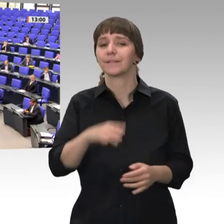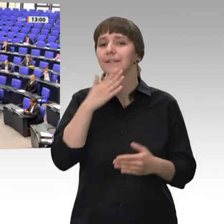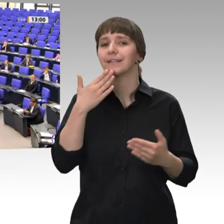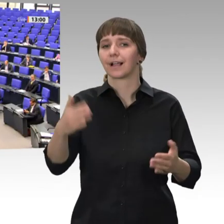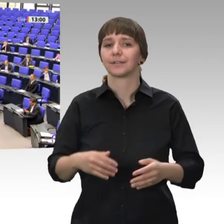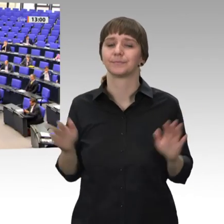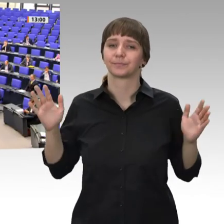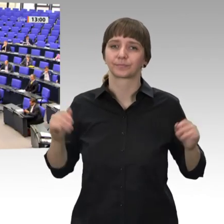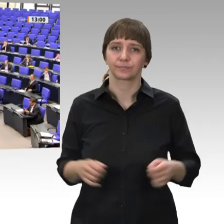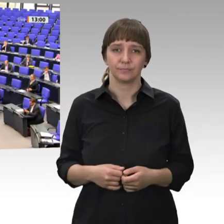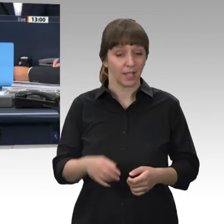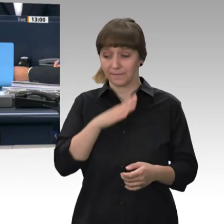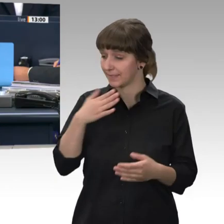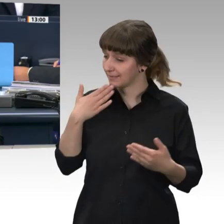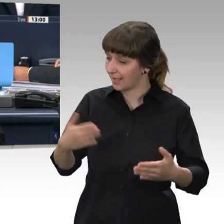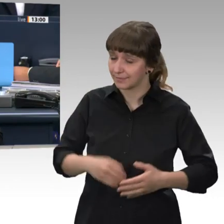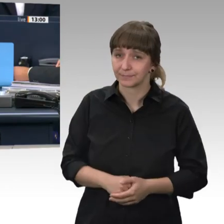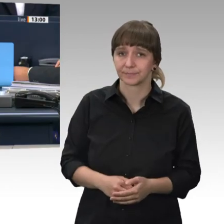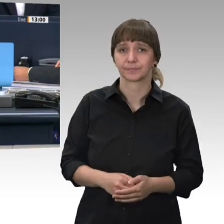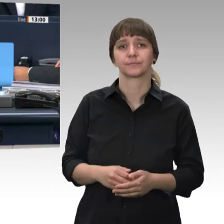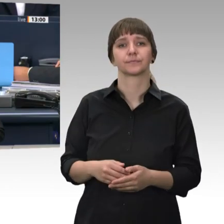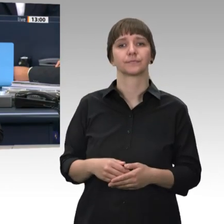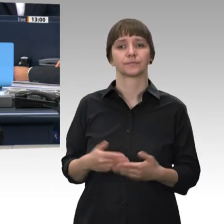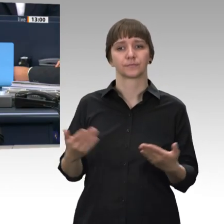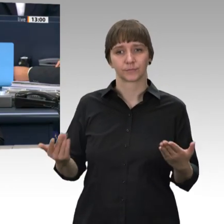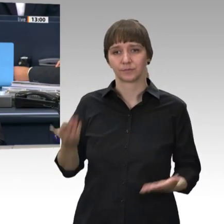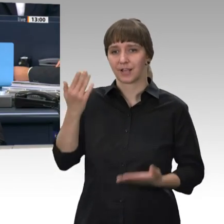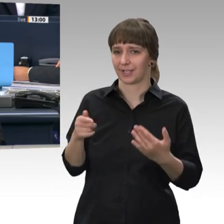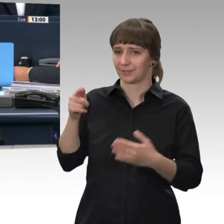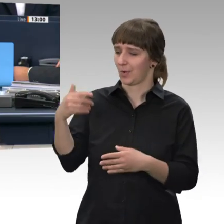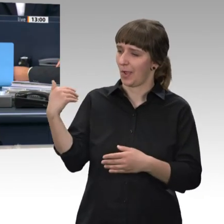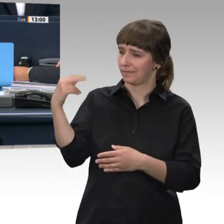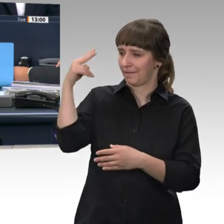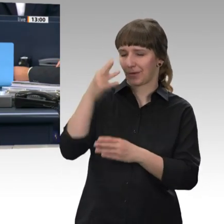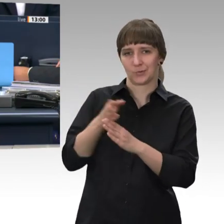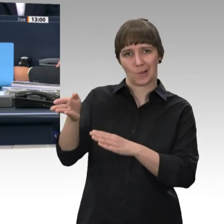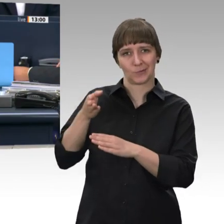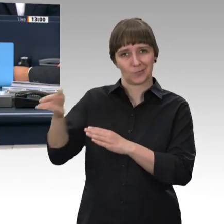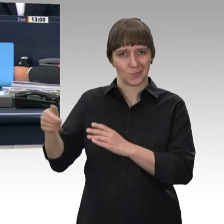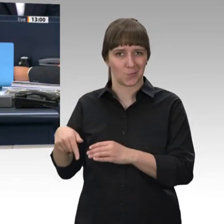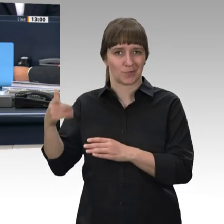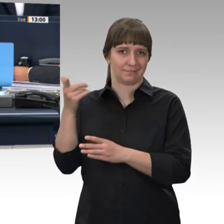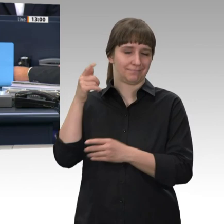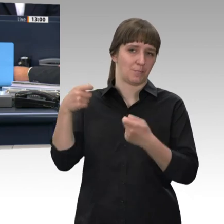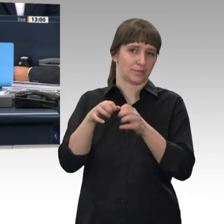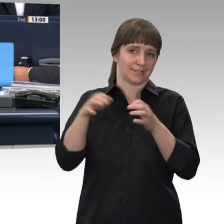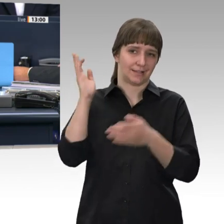Vielen Dank. Lieber Herr Kurt, vielleicht sollten Sie öfter mal zum Friseur gehen. Bevor Sie hier im Bundestag reden, erscheint Ihre Rhetorik sehr zu